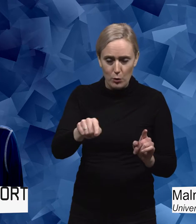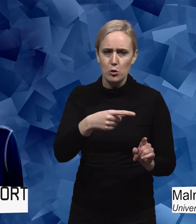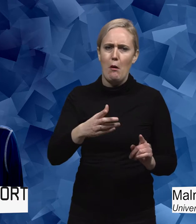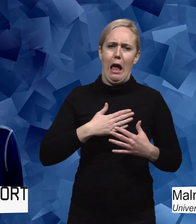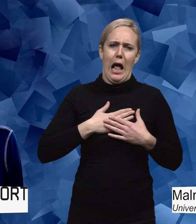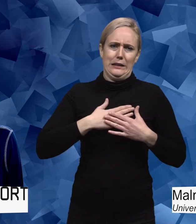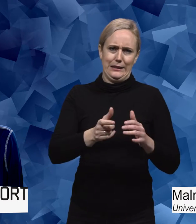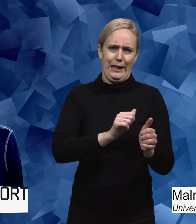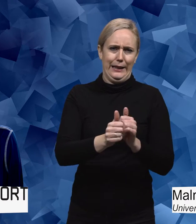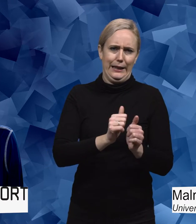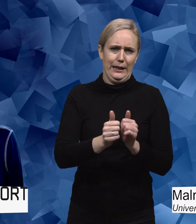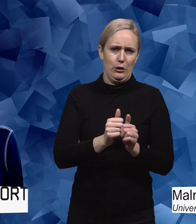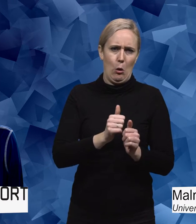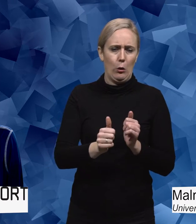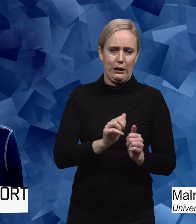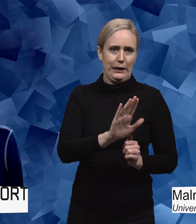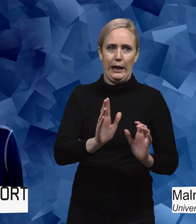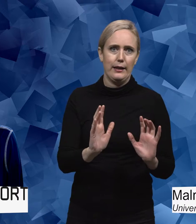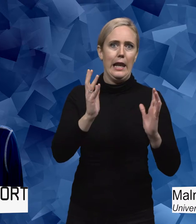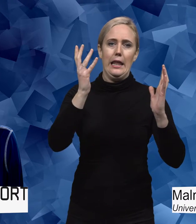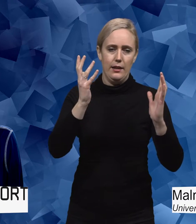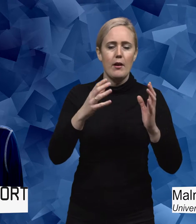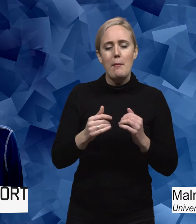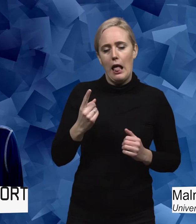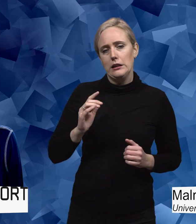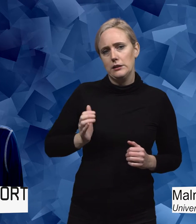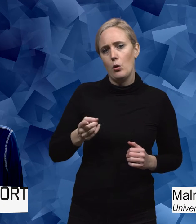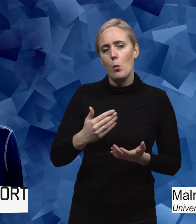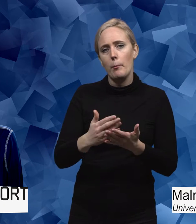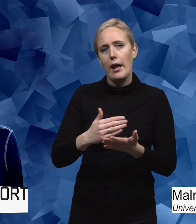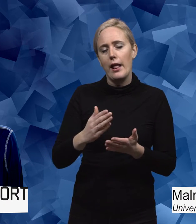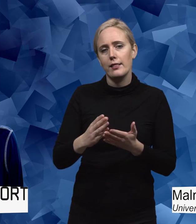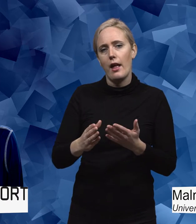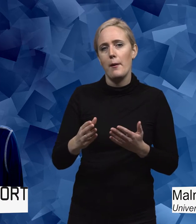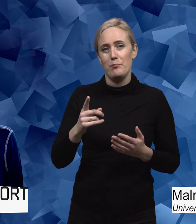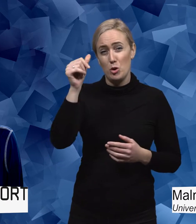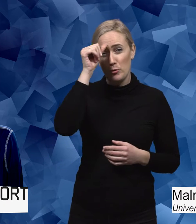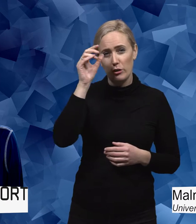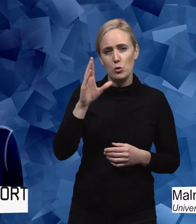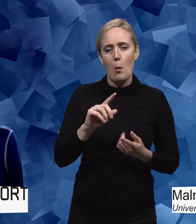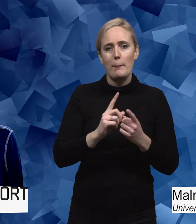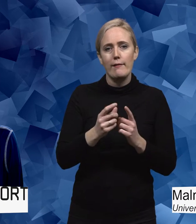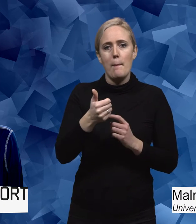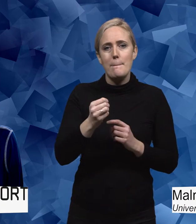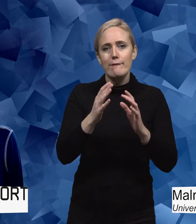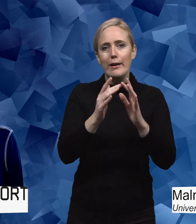levde för idrotten. Och hon berättade då att hon på gymnasiet blev befriad från idrotten. Och då befriad med